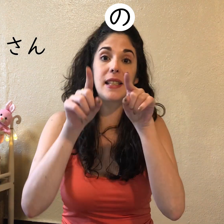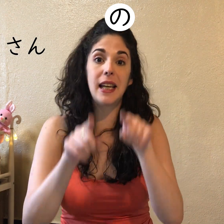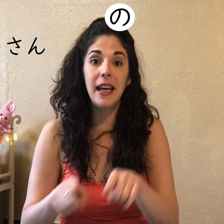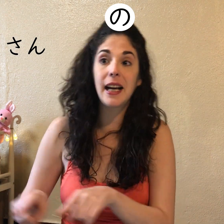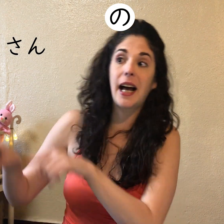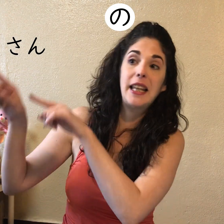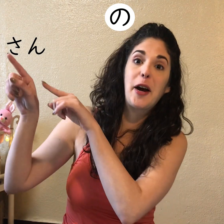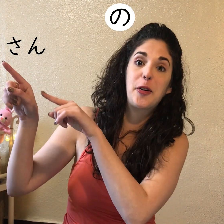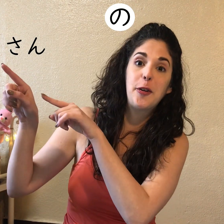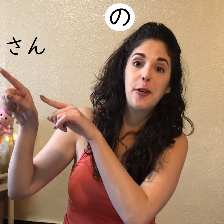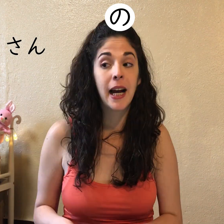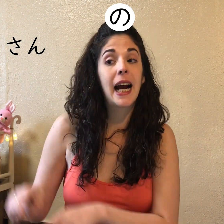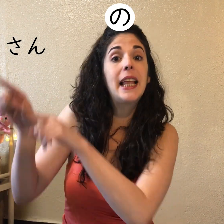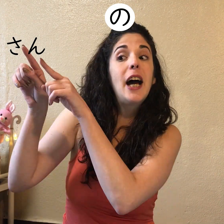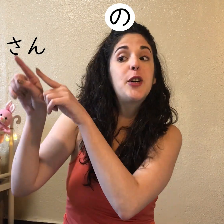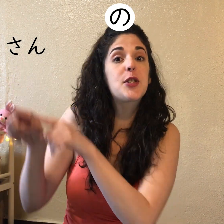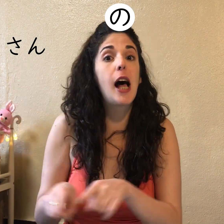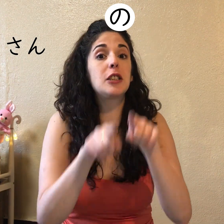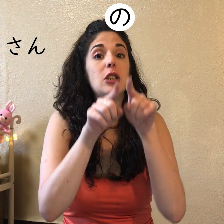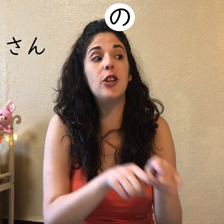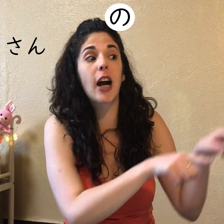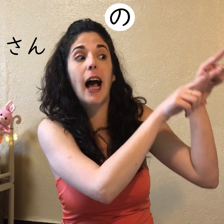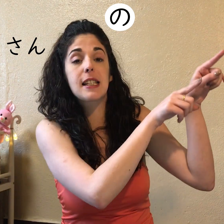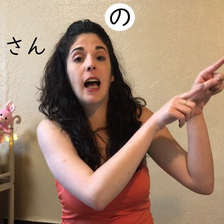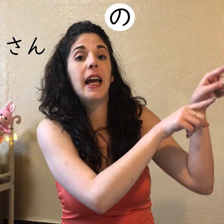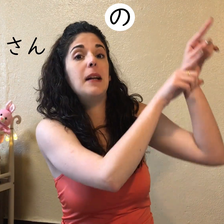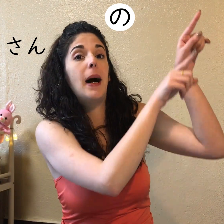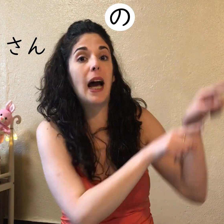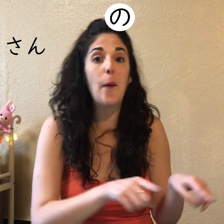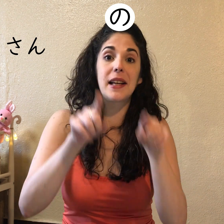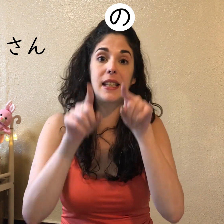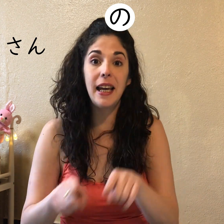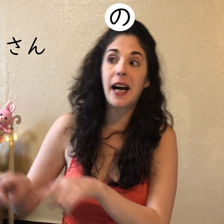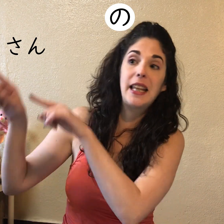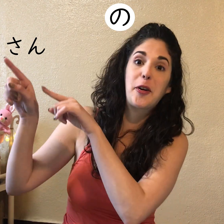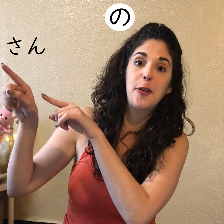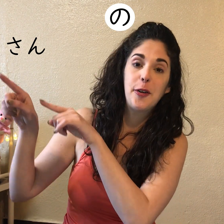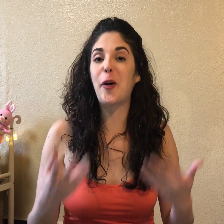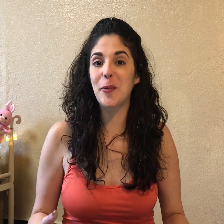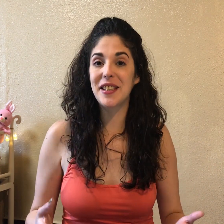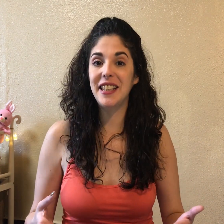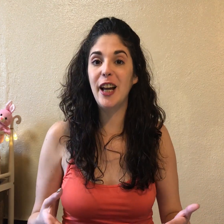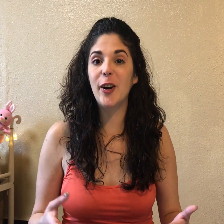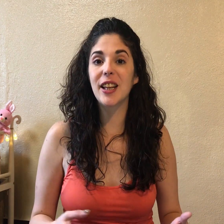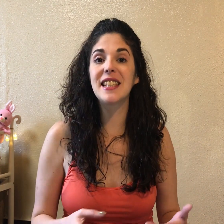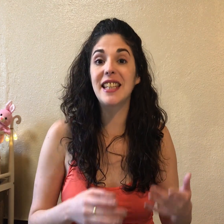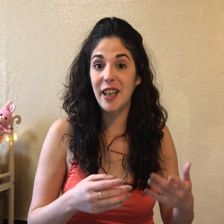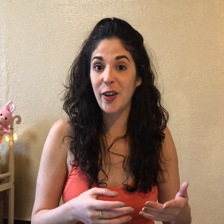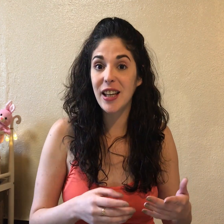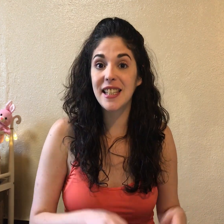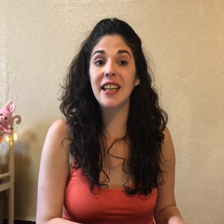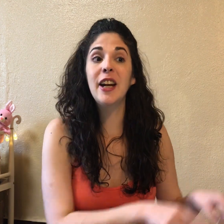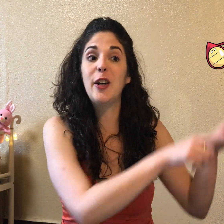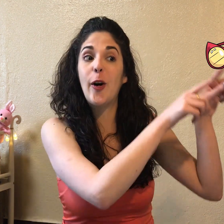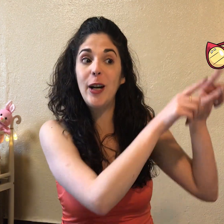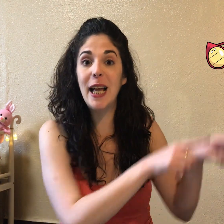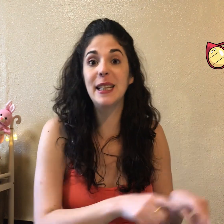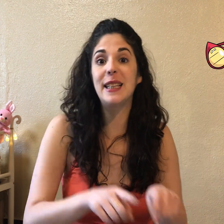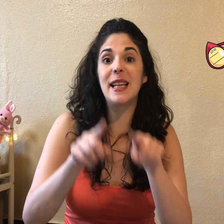de Hanako. Hanako-san no casa. El paraguas de Hanako. ¿Cómo sería el orden si quiero decir los lentes